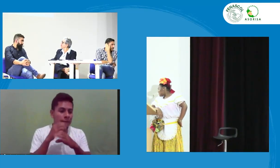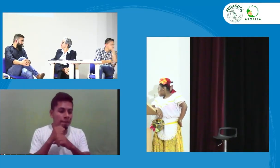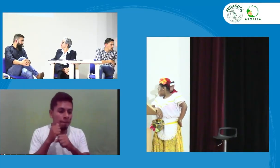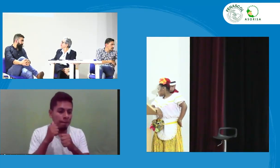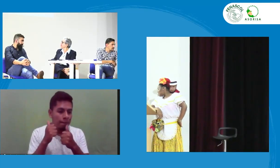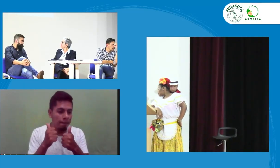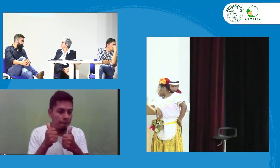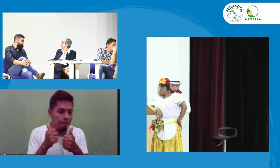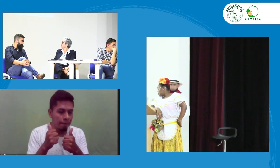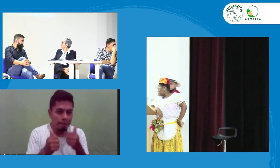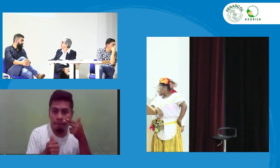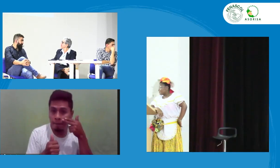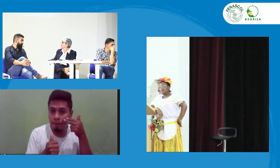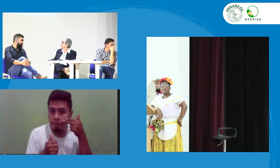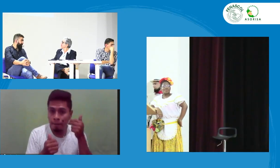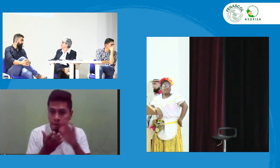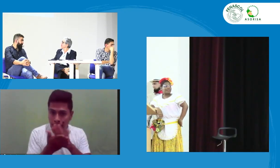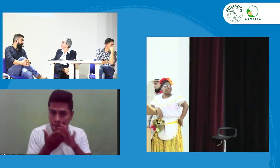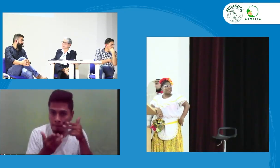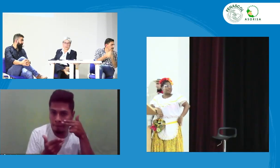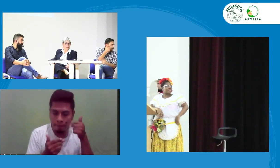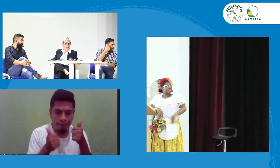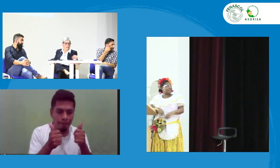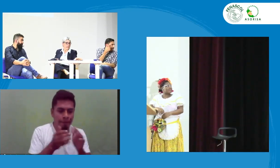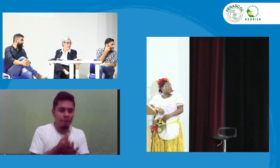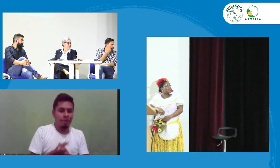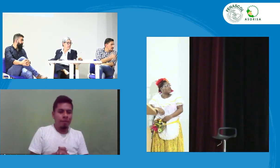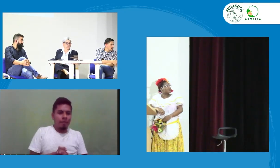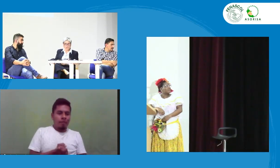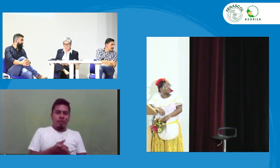hola muy buenas noches espero se encuentren bien esta es mi seña